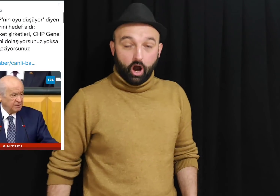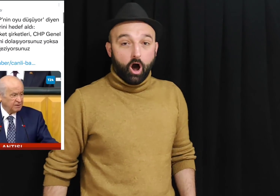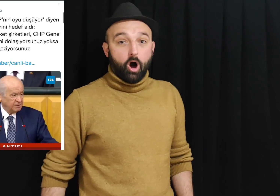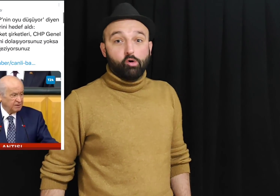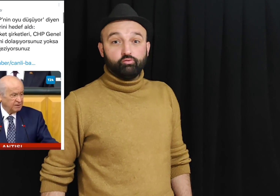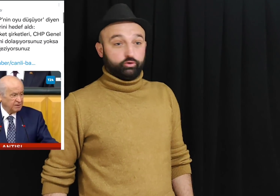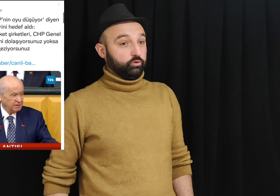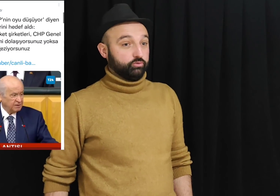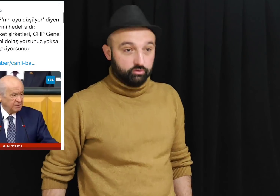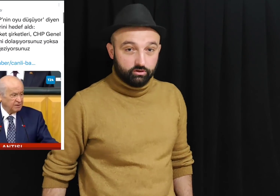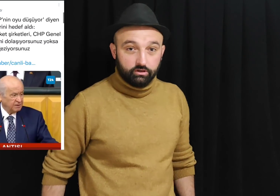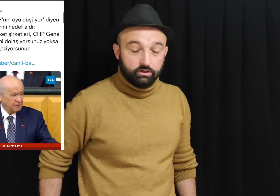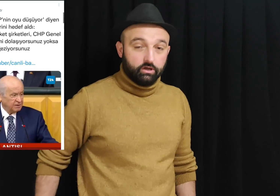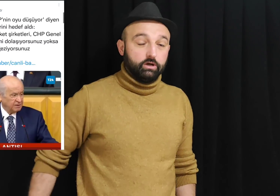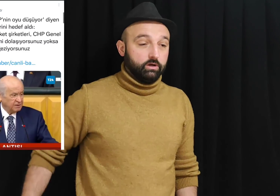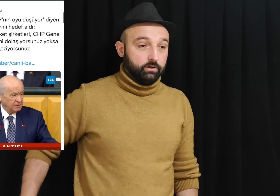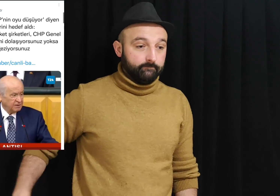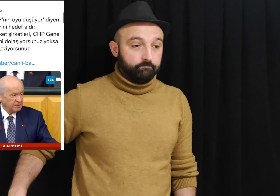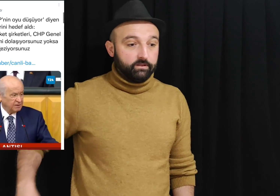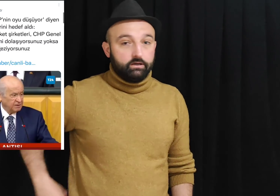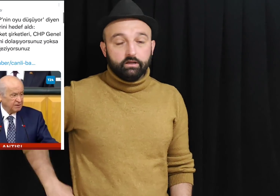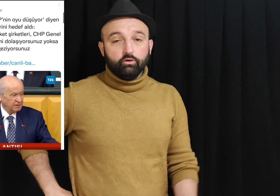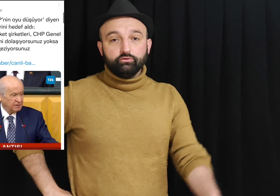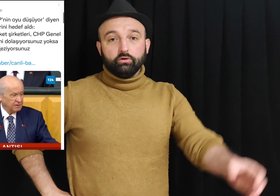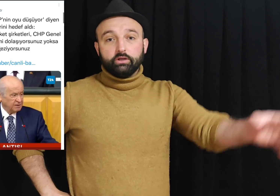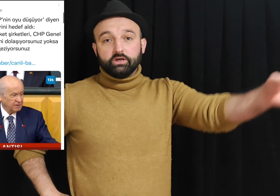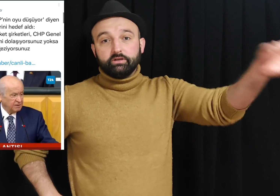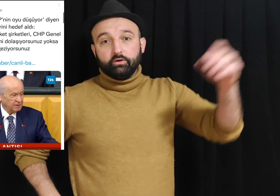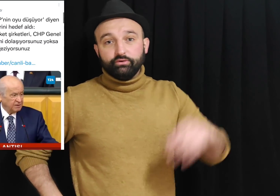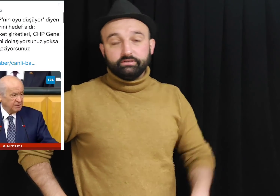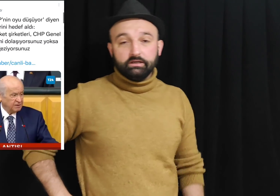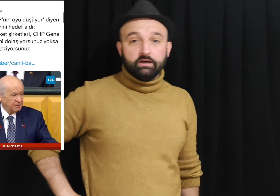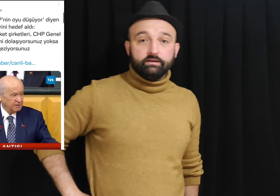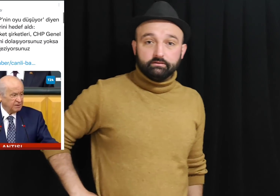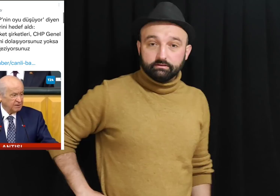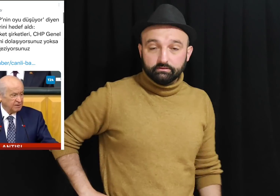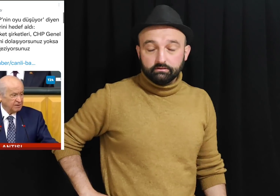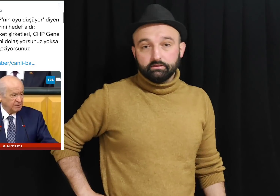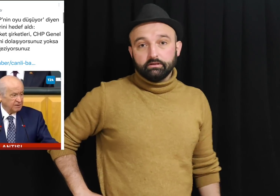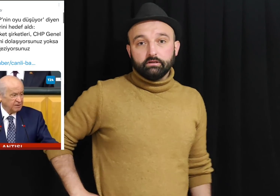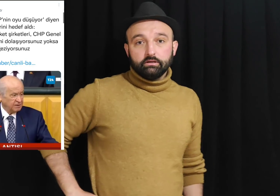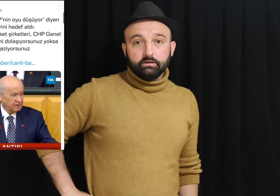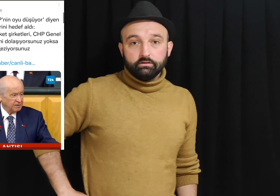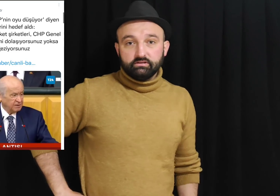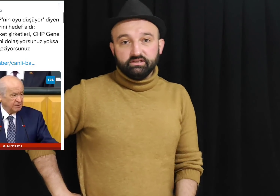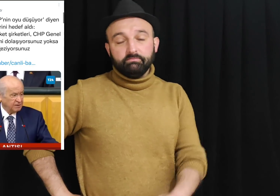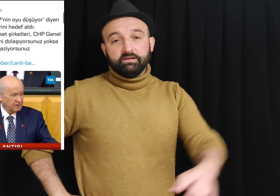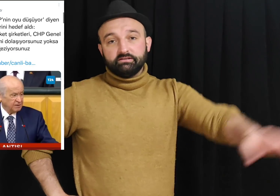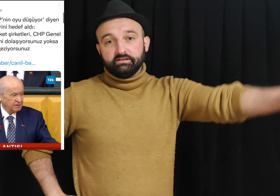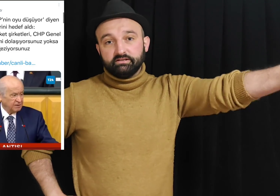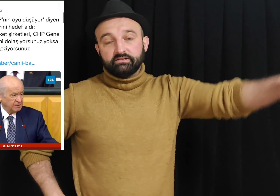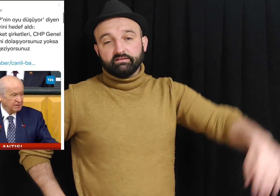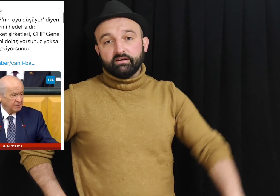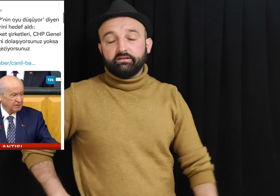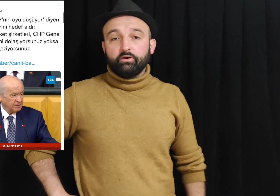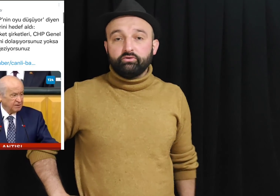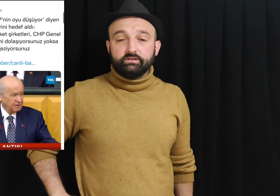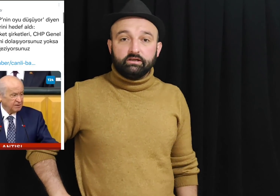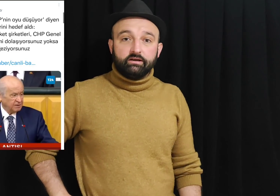yahu diyor. He. O da olacak terörist ilan et. Siz iyi bilirsiniz insanları terörist ilan